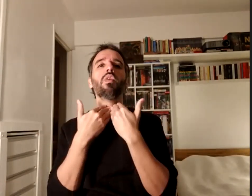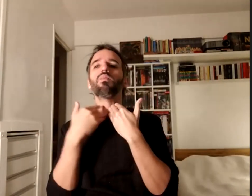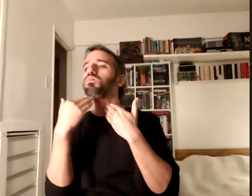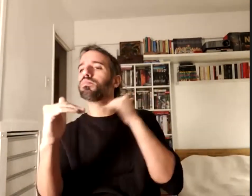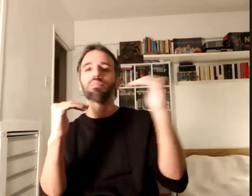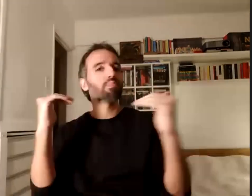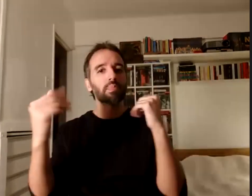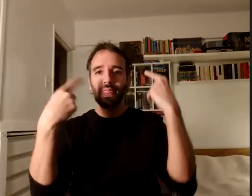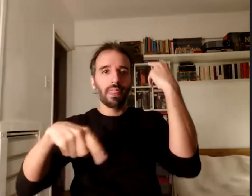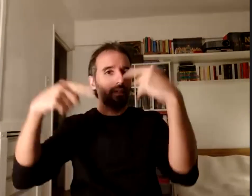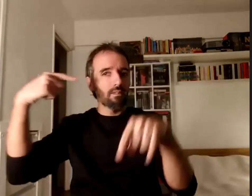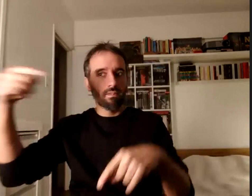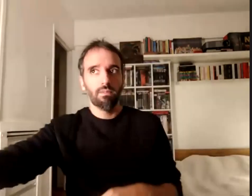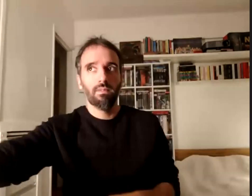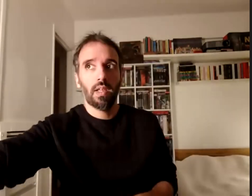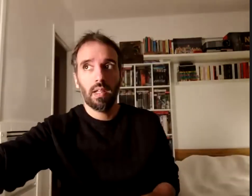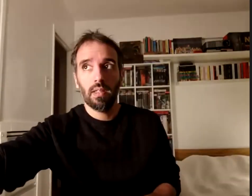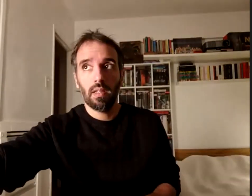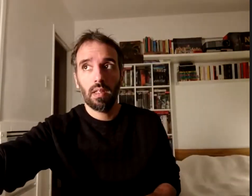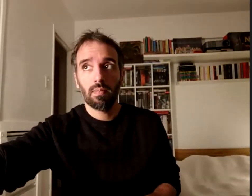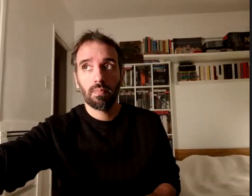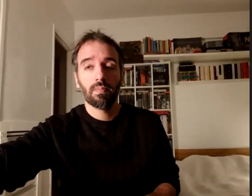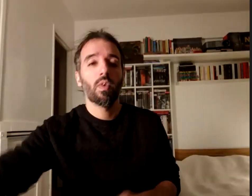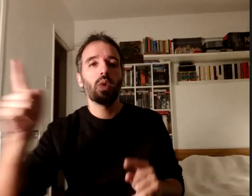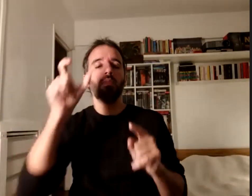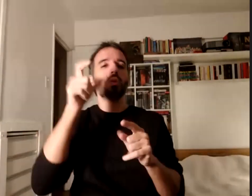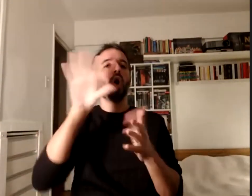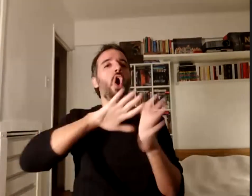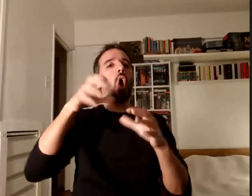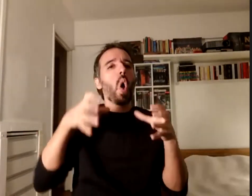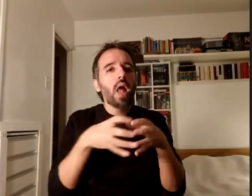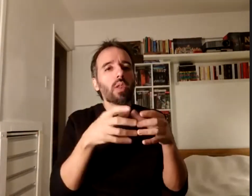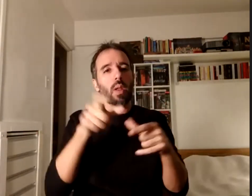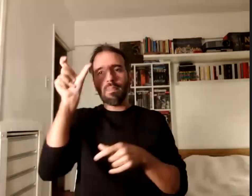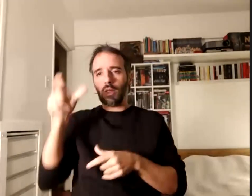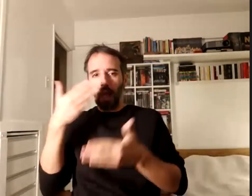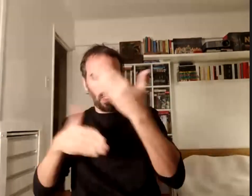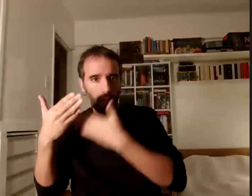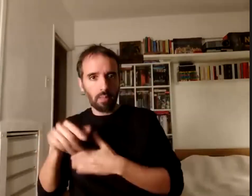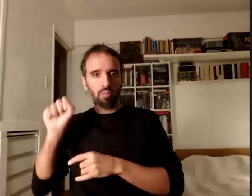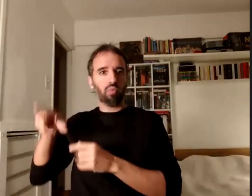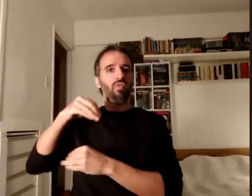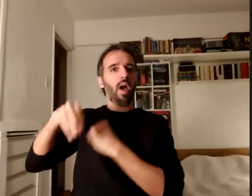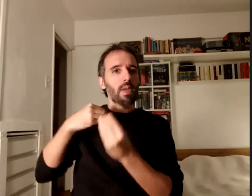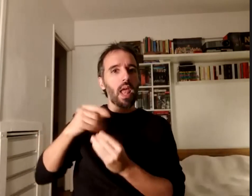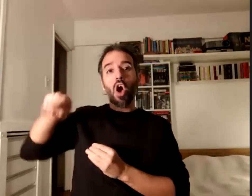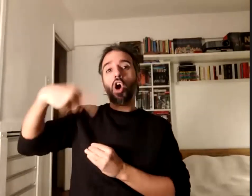militando el que está en una organización la propia persona con discapacidad al familiar a otro investigador y